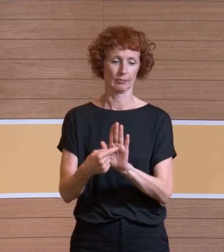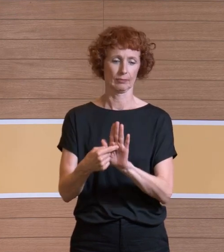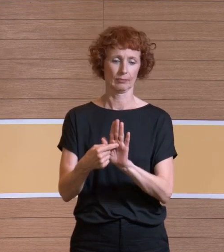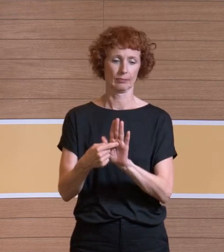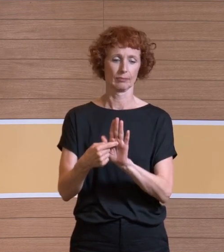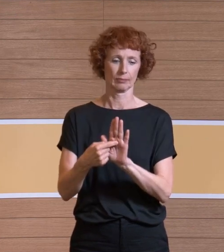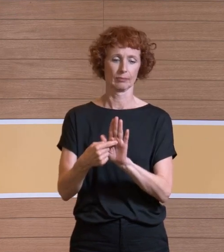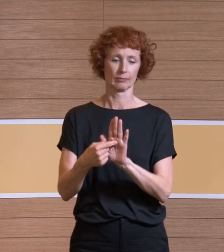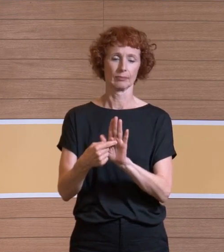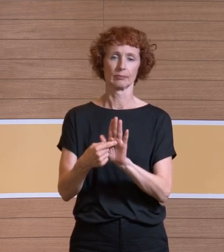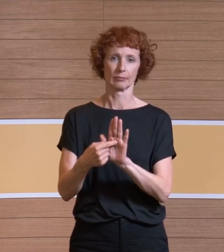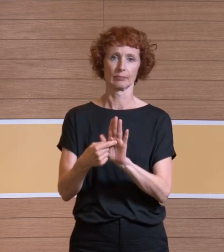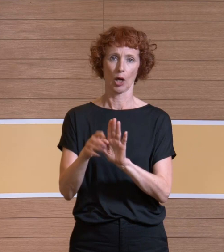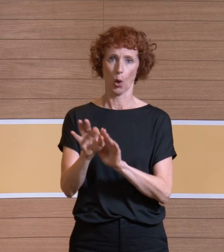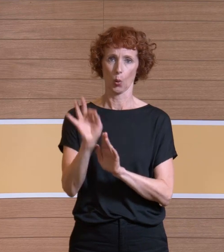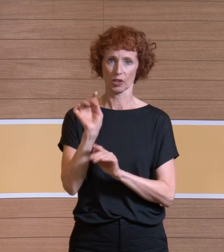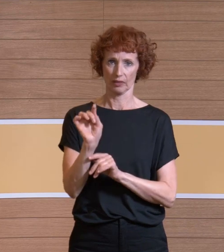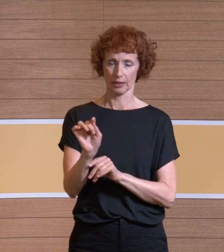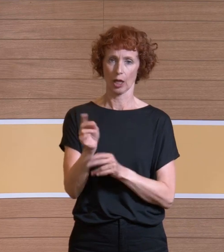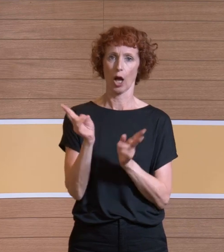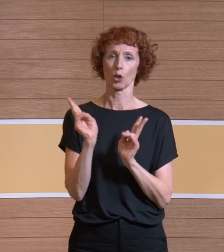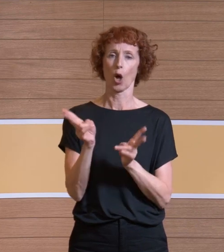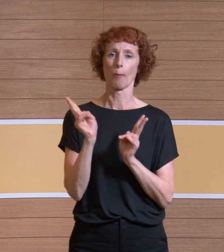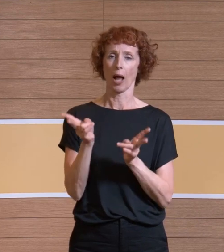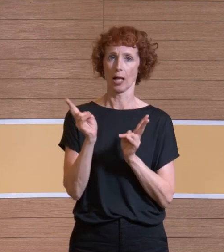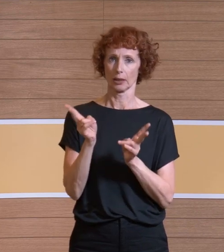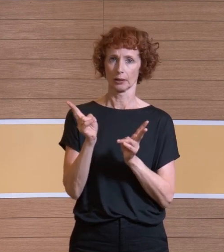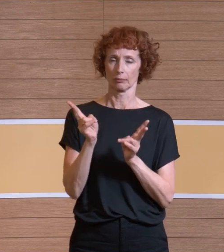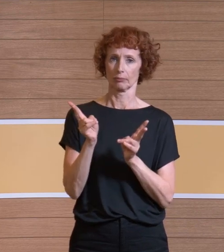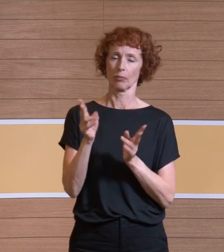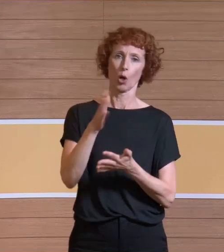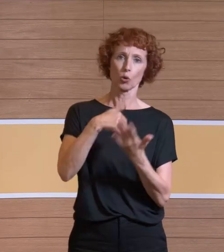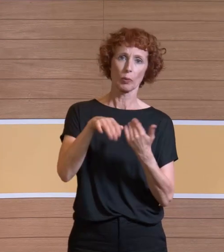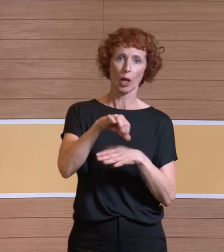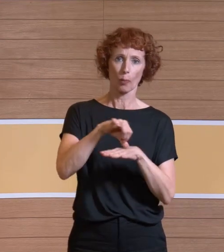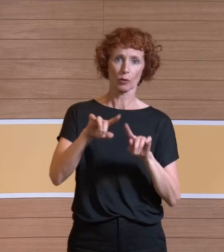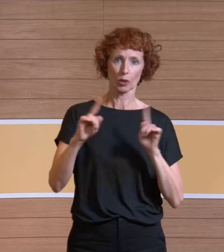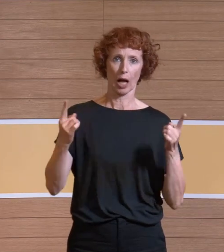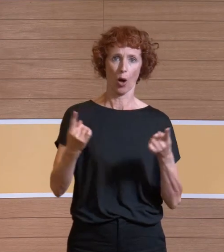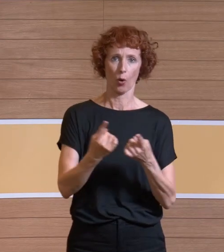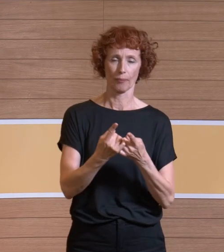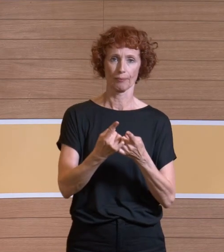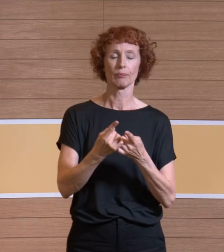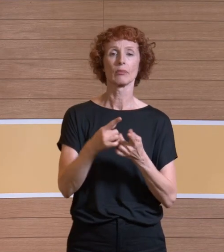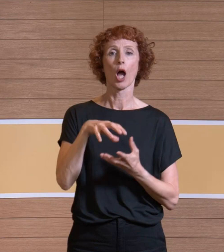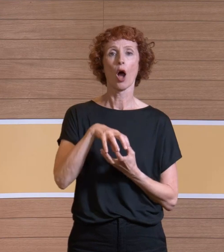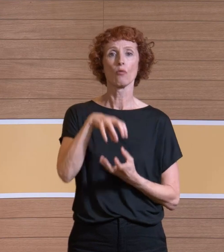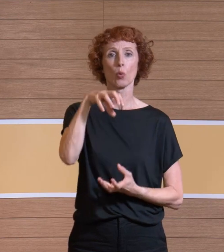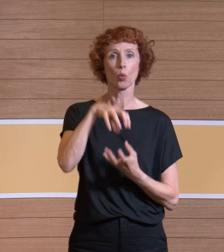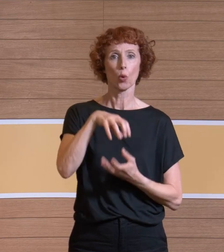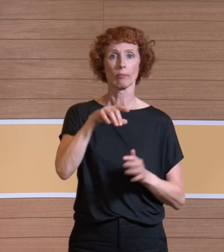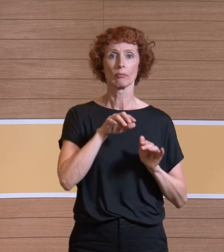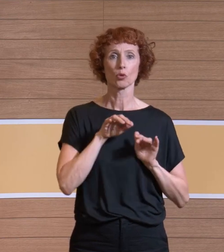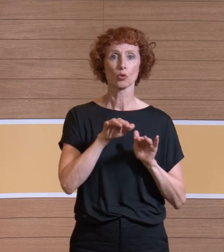Im normalen turbulenten OPs haben wir Volumenströme von